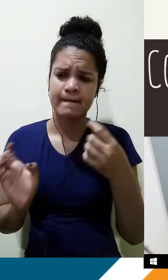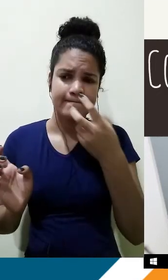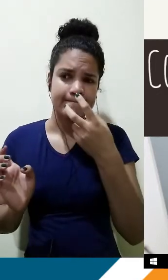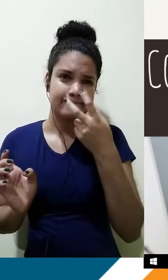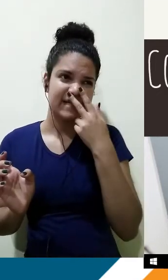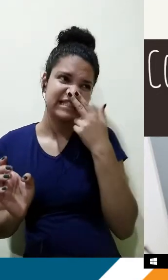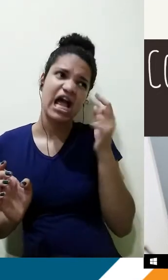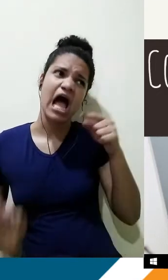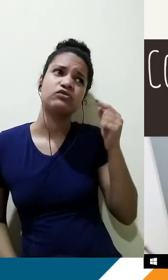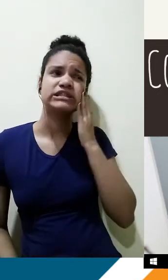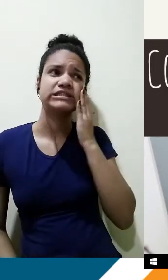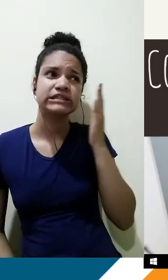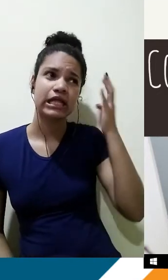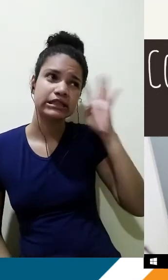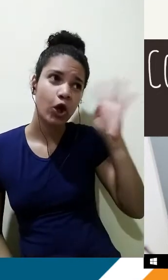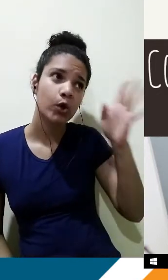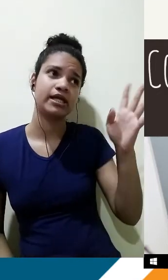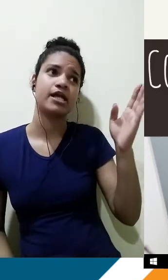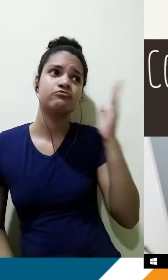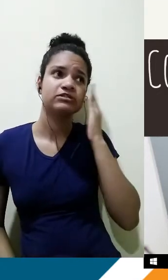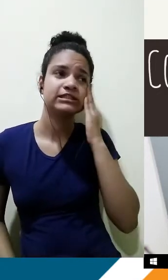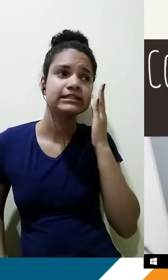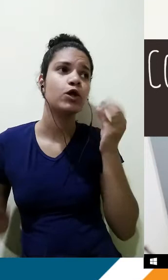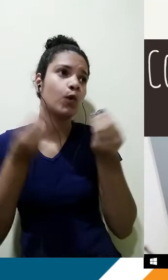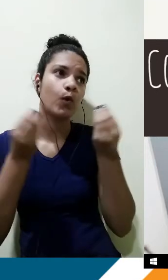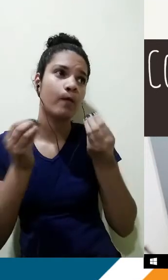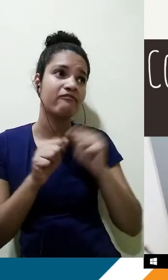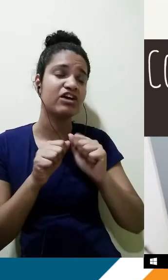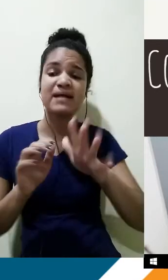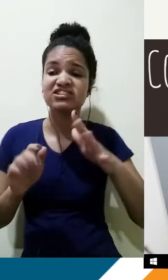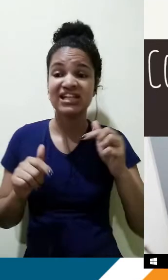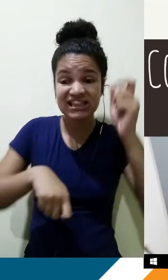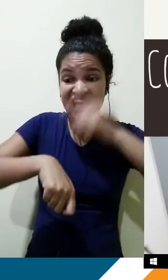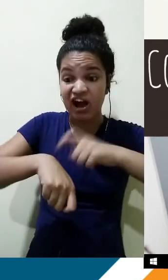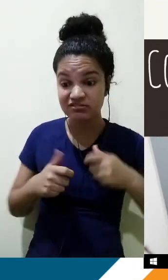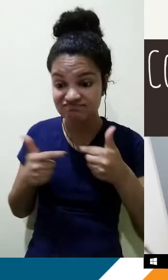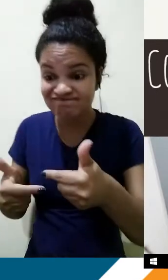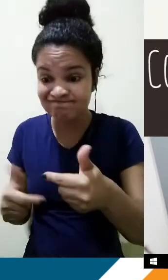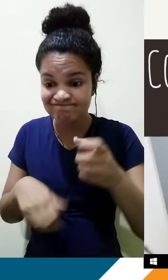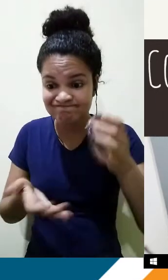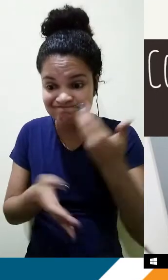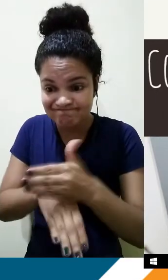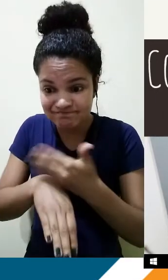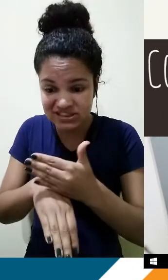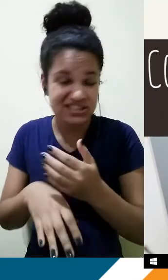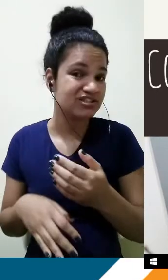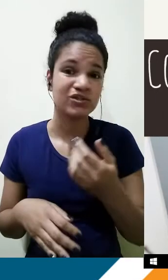eu sei construir o parágrafo, mas na hora de aplicar, algumas relações não ficam tão bem articuladas, a minha contextualização não fica tão